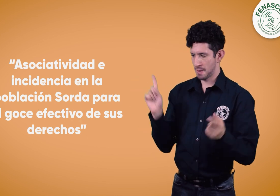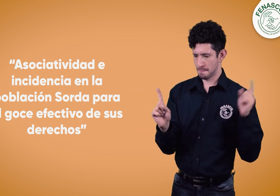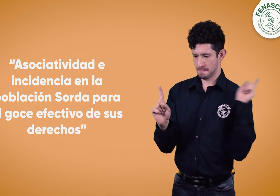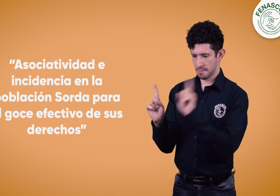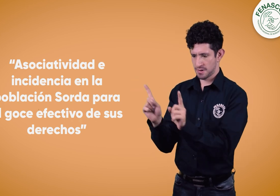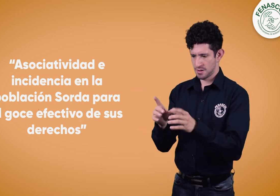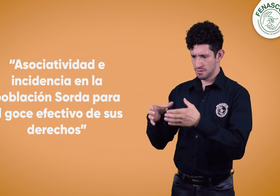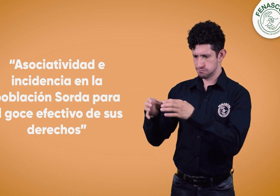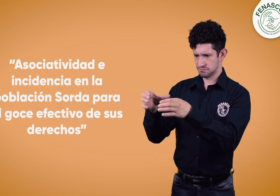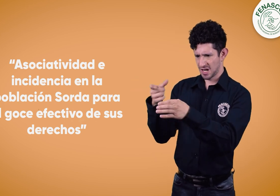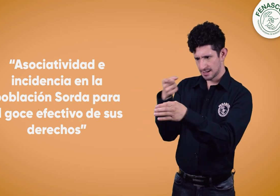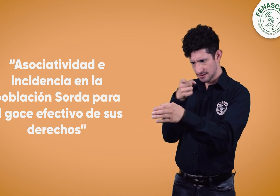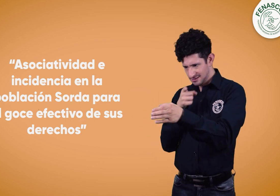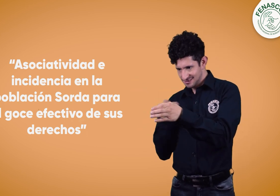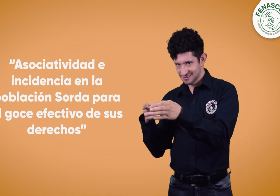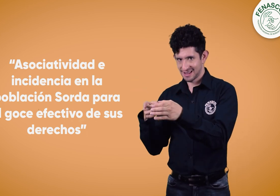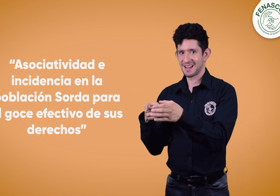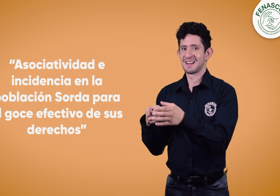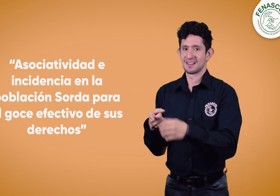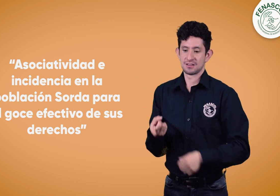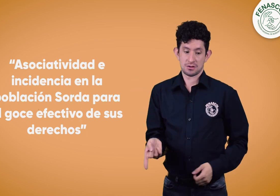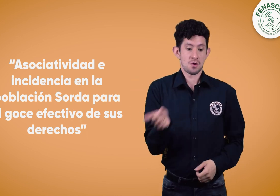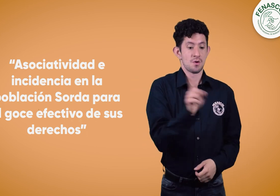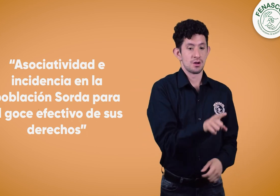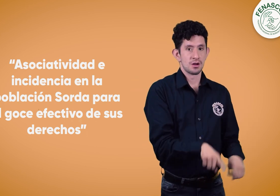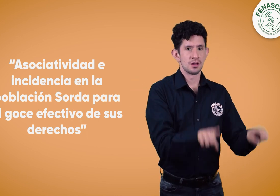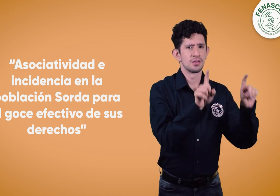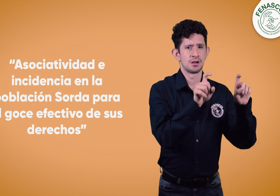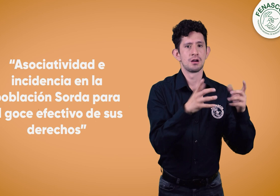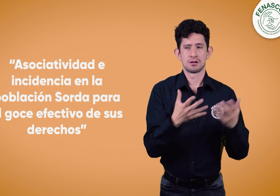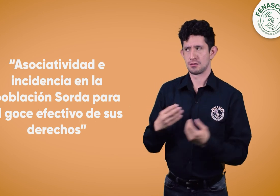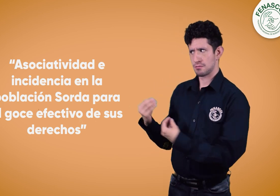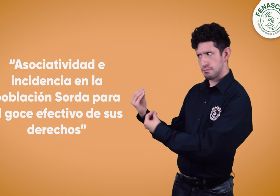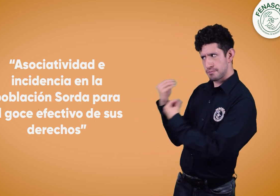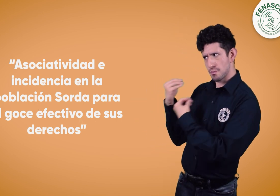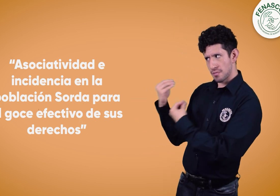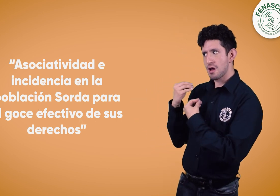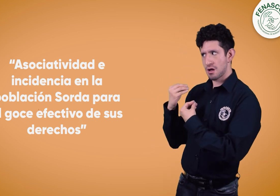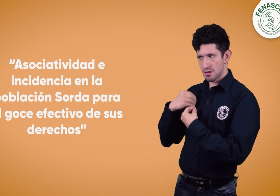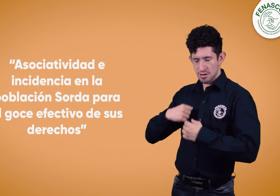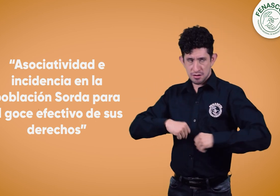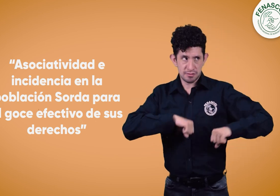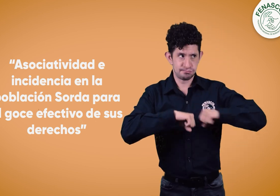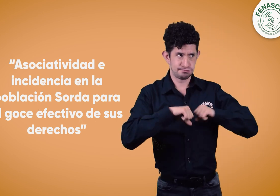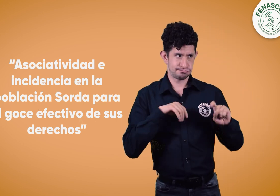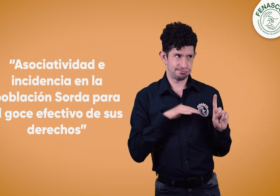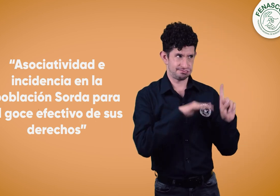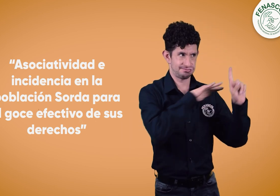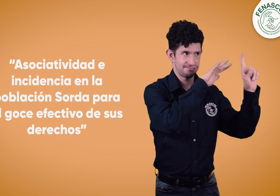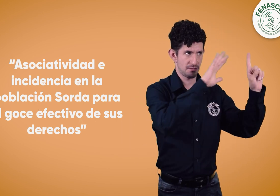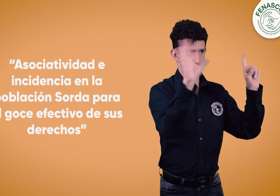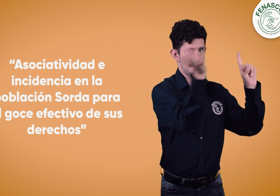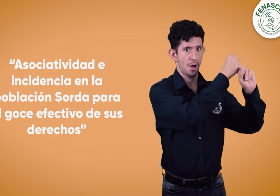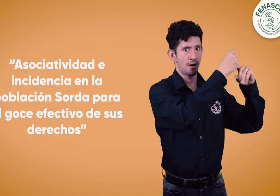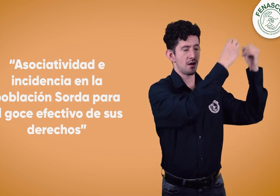asociatividad e incidencia en la población sorda para el goce